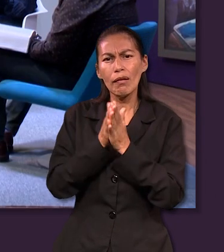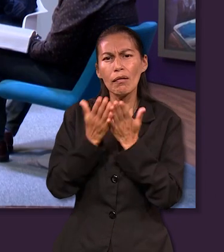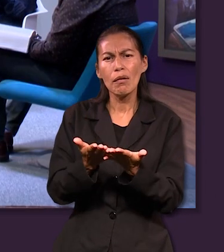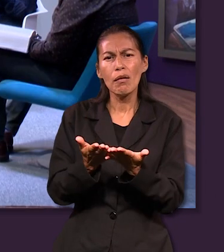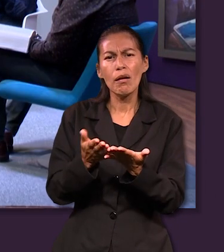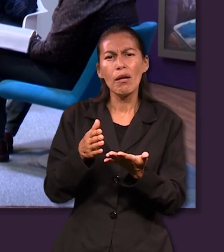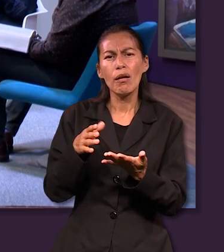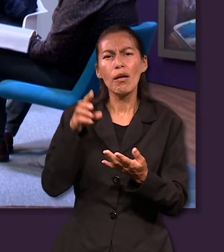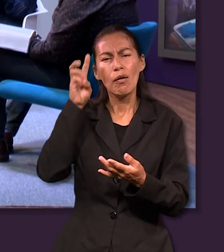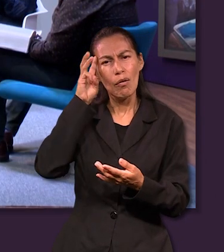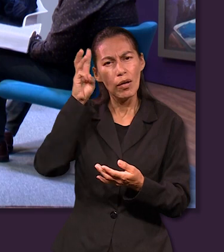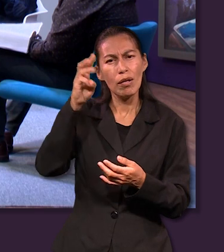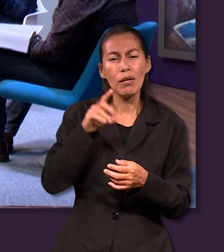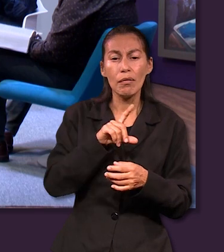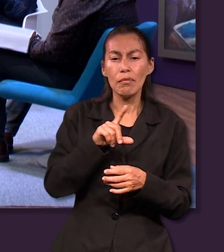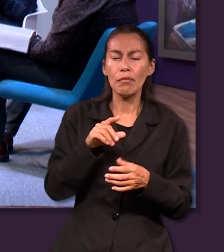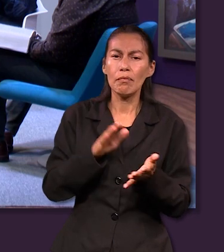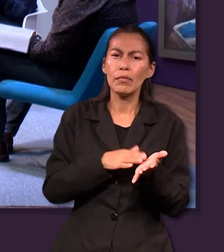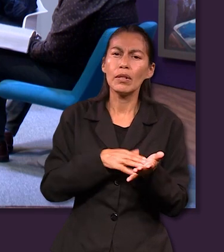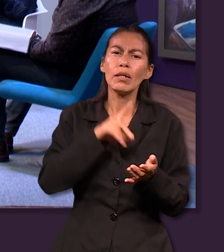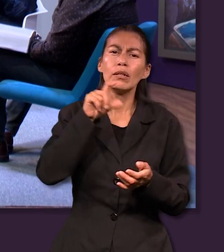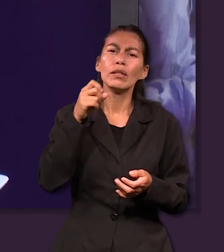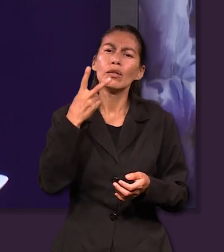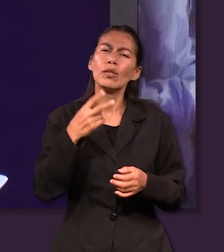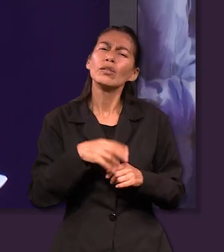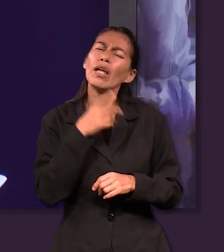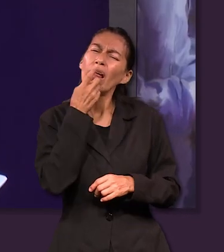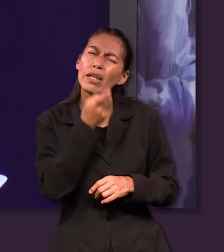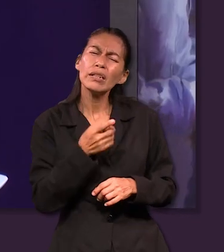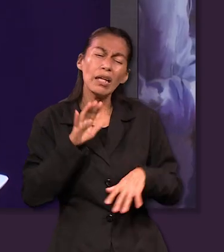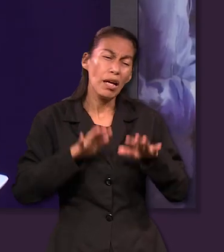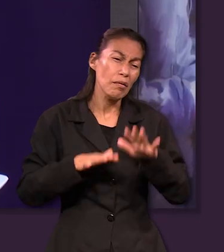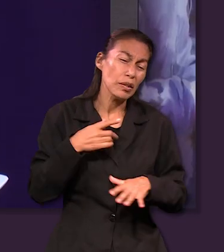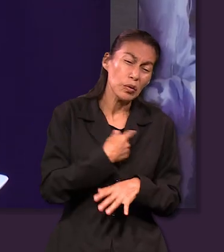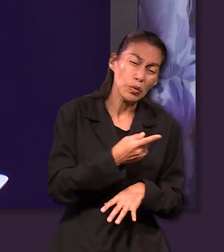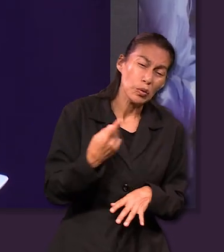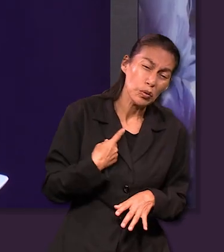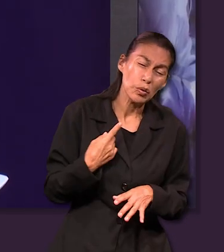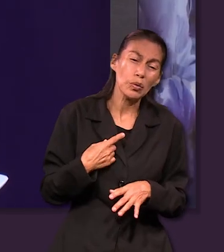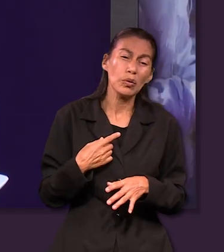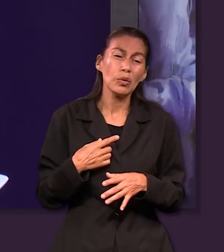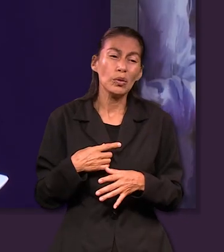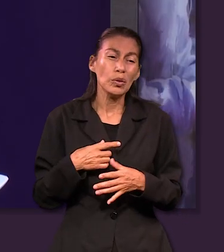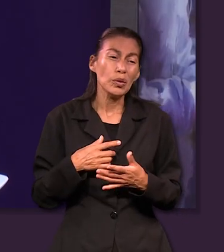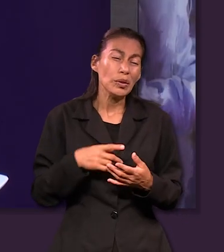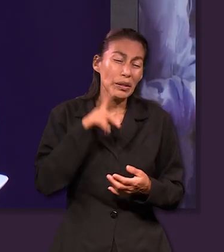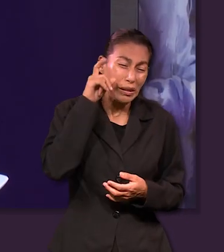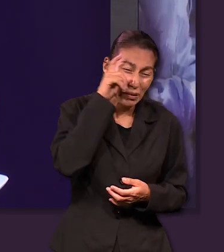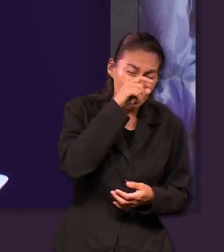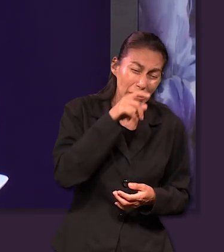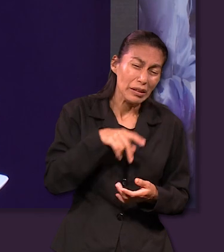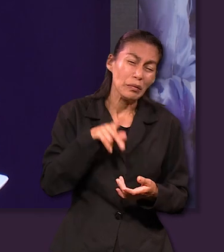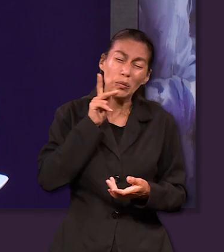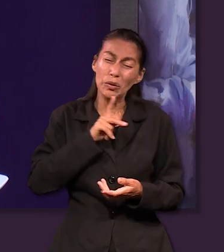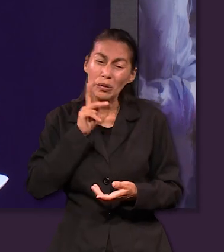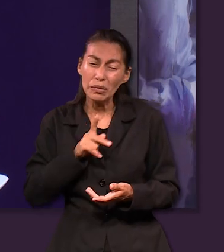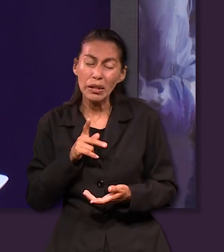102 que dice muchas veces muchas encontrarnos en situaciones penosas dudamos de que el Espíritu de Dios nos haya estado guiando